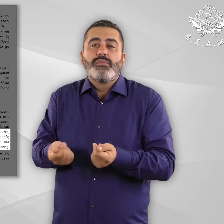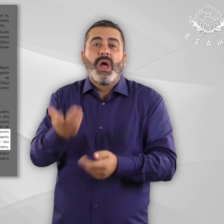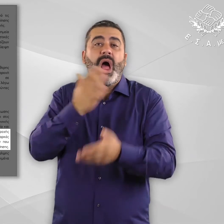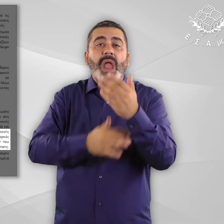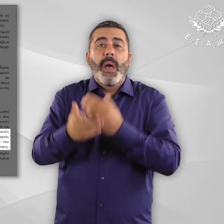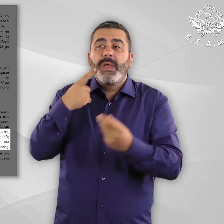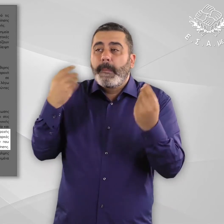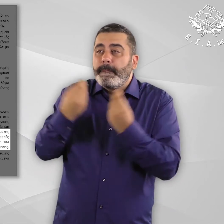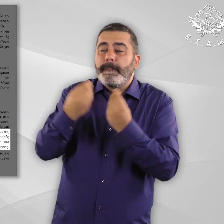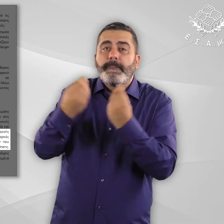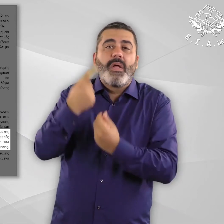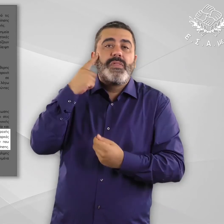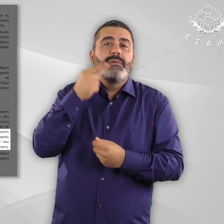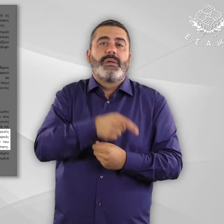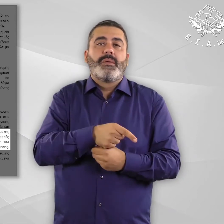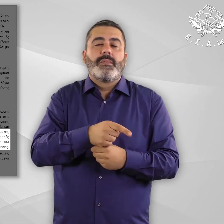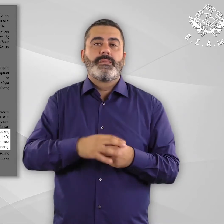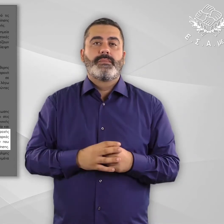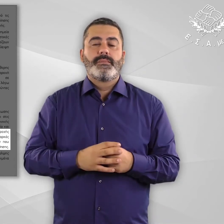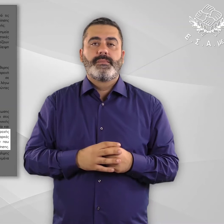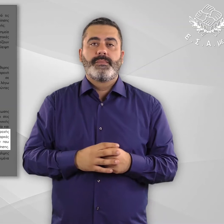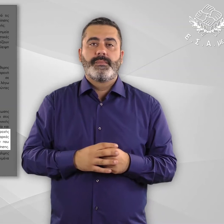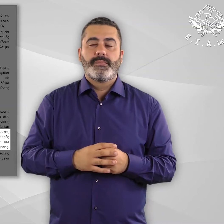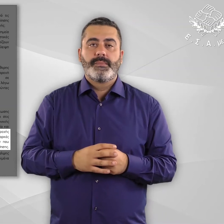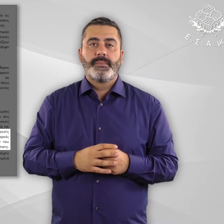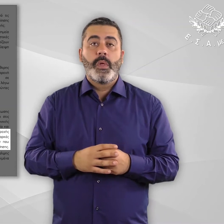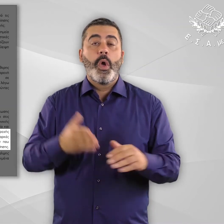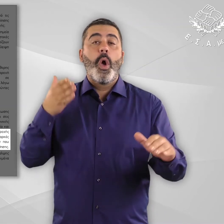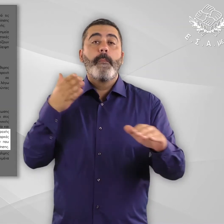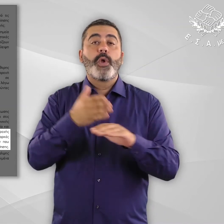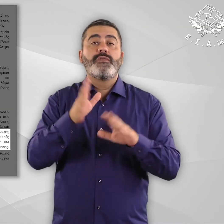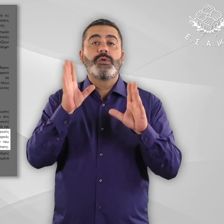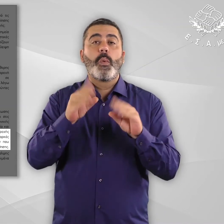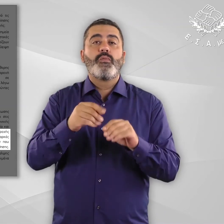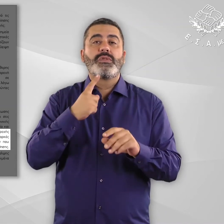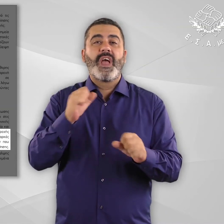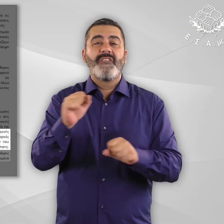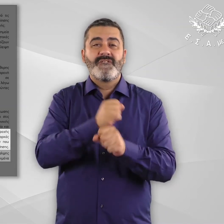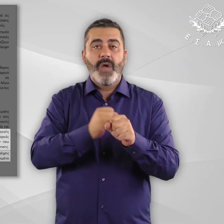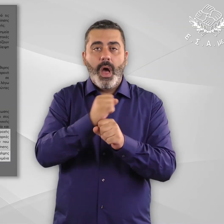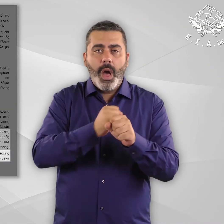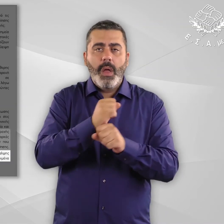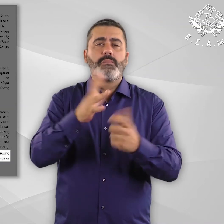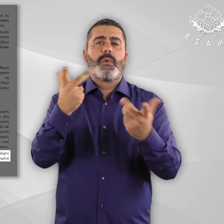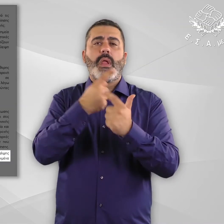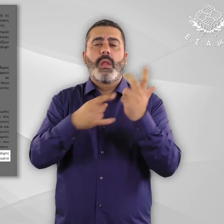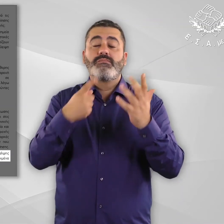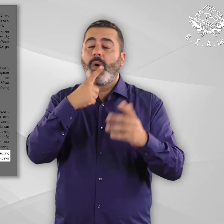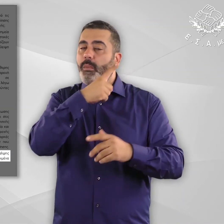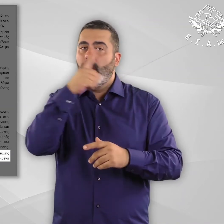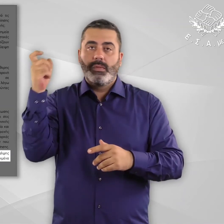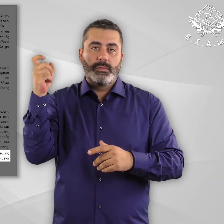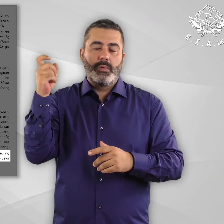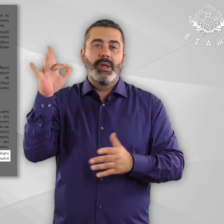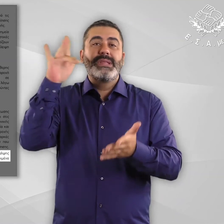προσωπικό για την κάλυψη των αναγκών που συνδέονται με διαφορετικά ήδη αναπηρίαση και χρόνια σπάθησης. Η πρόσβαση στις